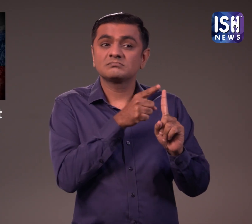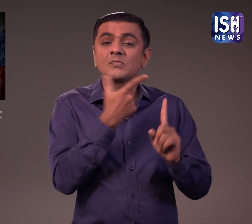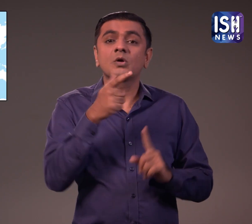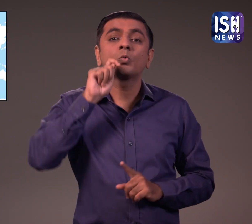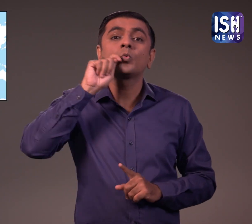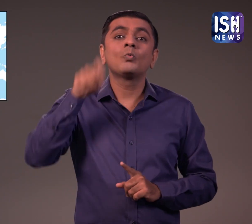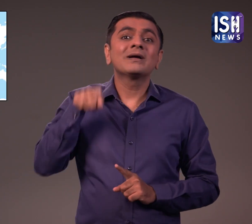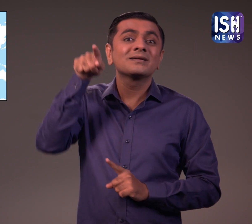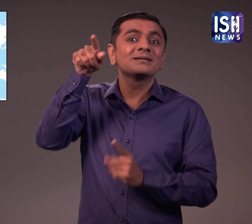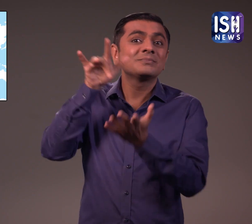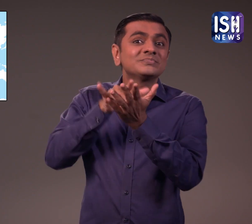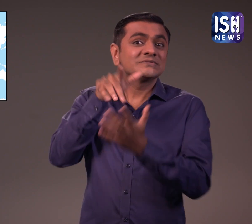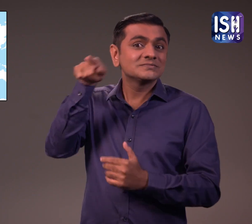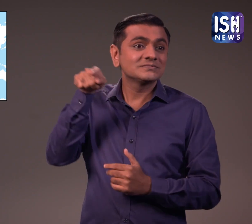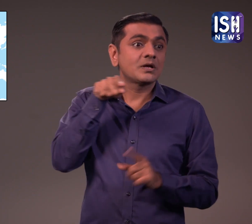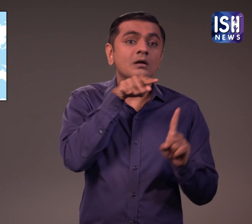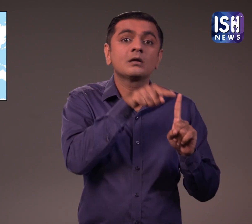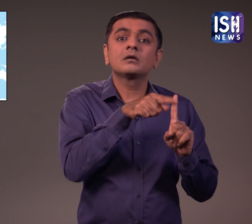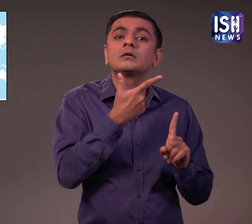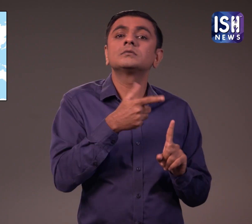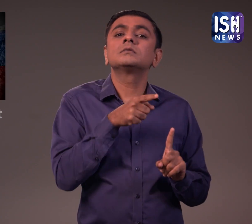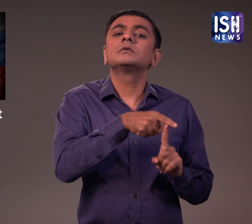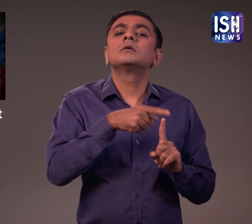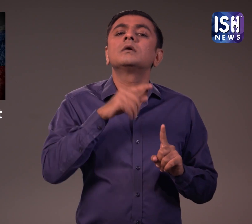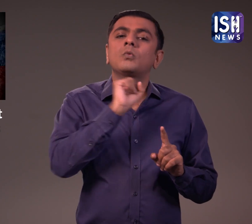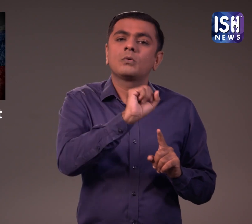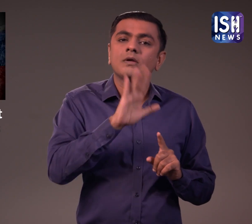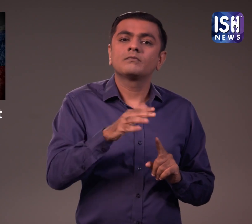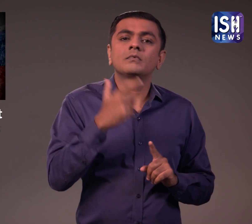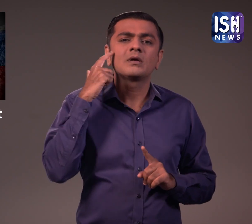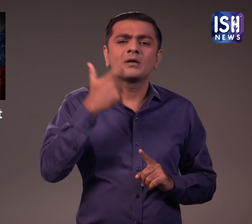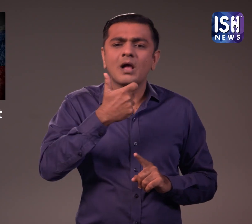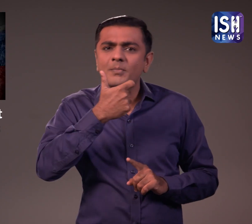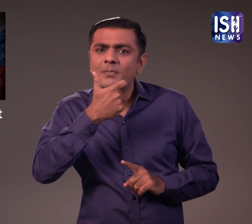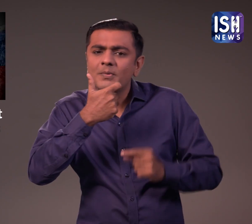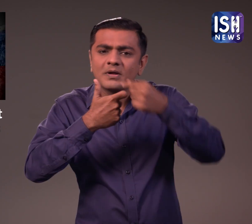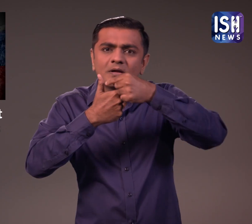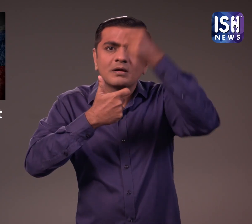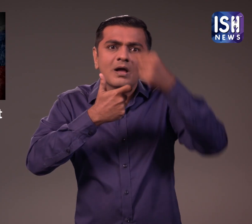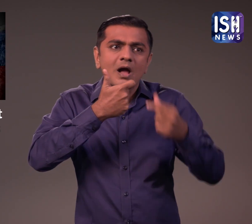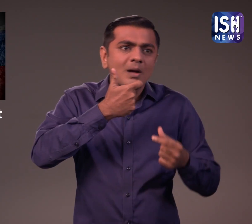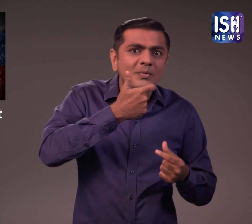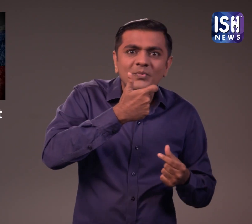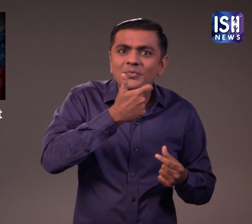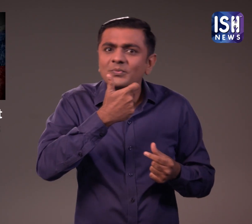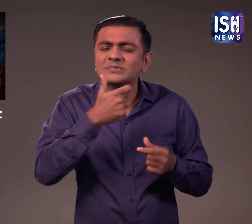यूक्रेणी बलो को सेनिय संचार उपकरणों की आपूर्ती करने में शामिल है